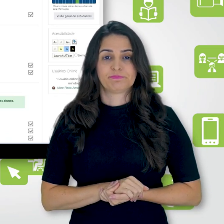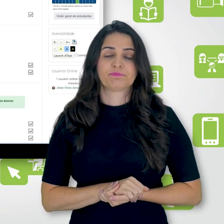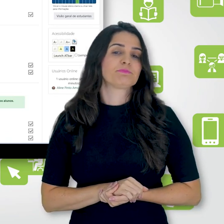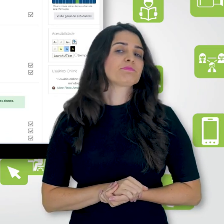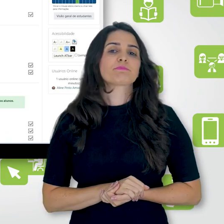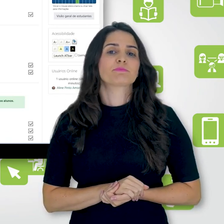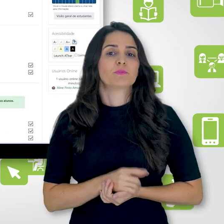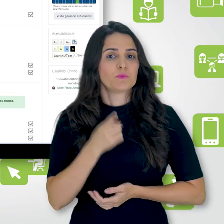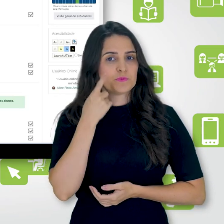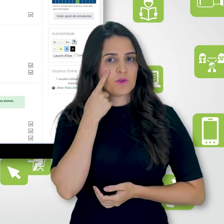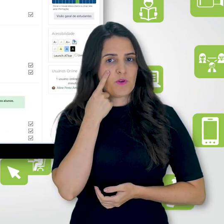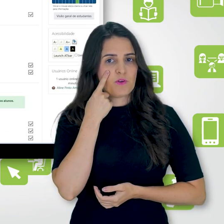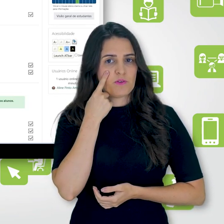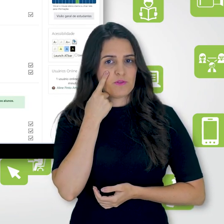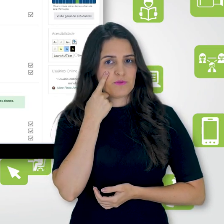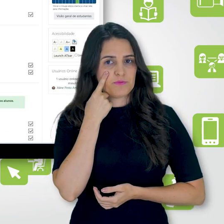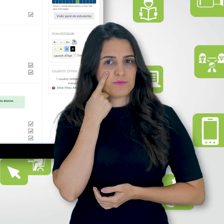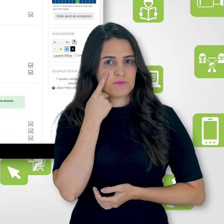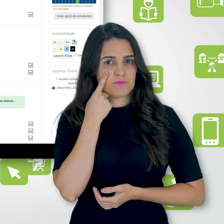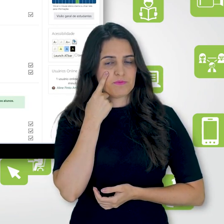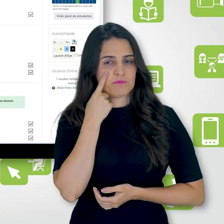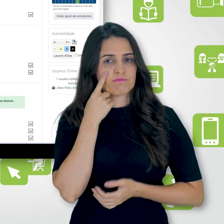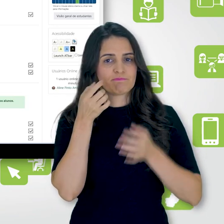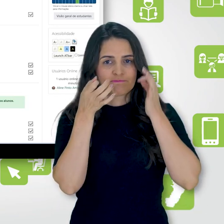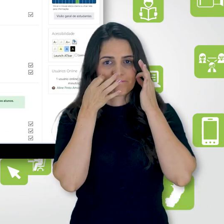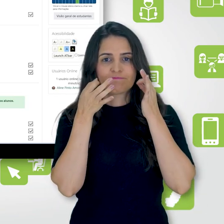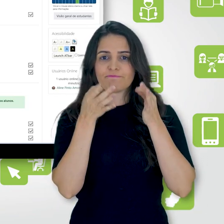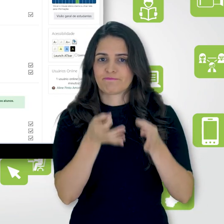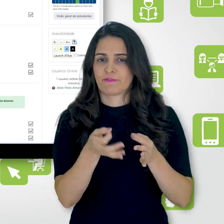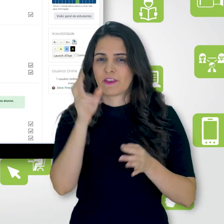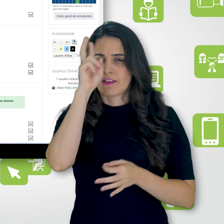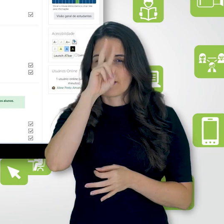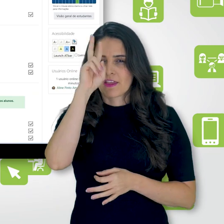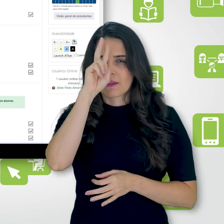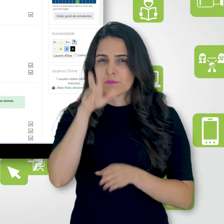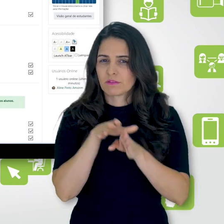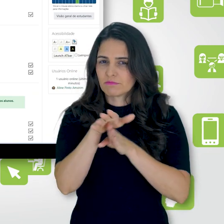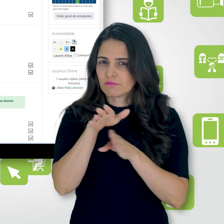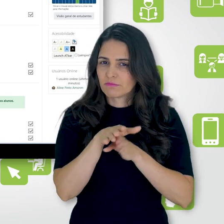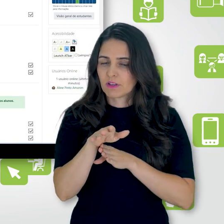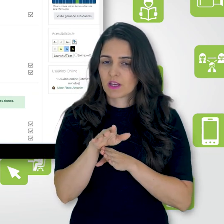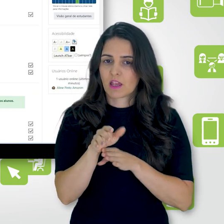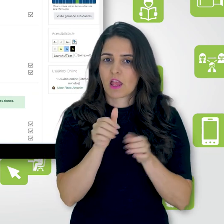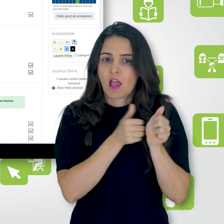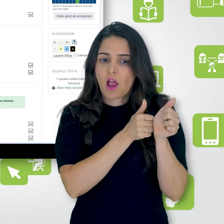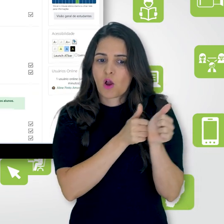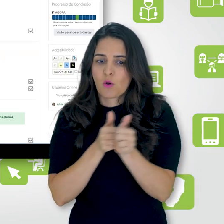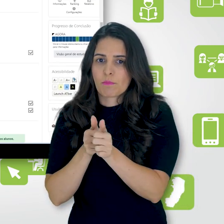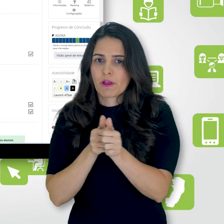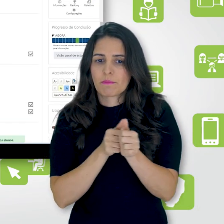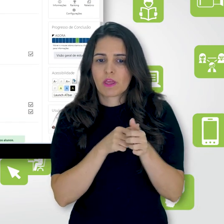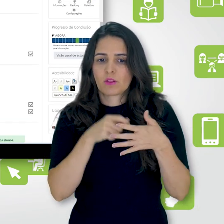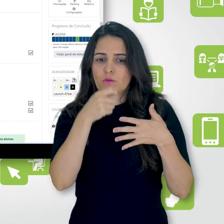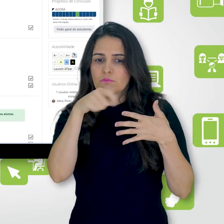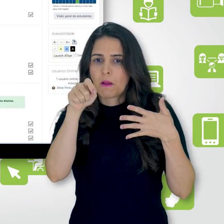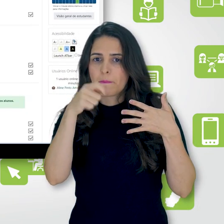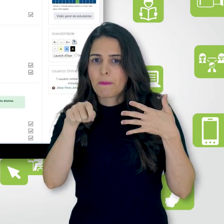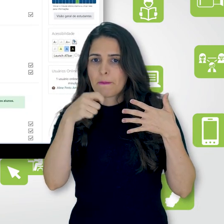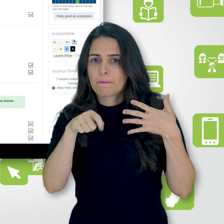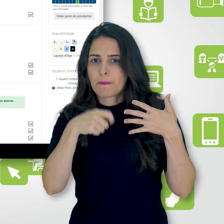observe que, como eu disse, o acompanhamento de conclusão, ele está